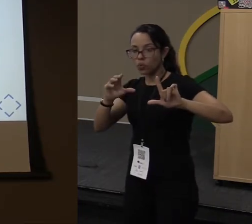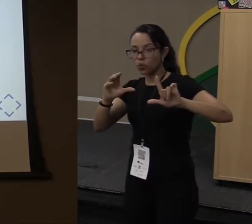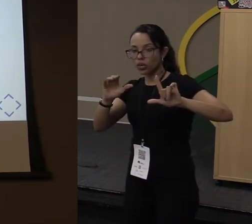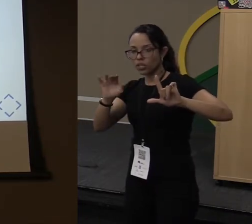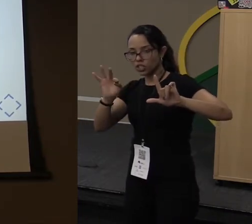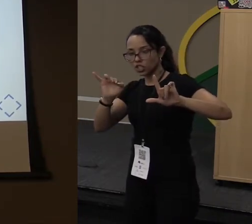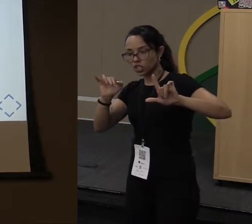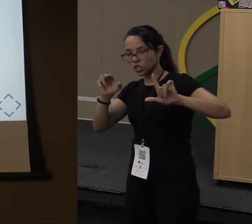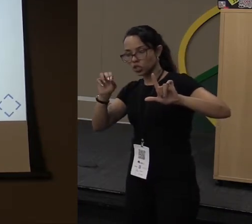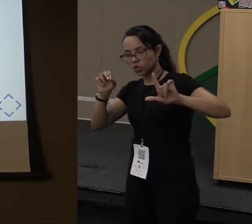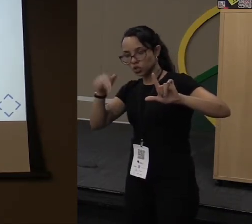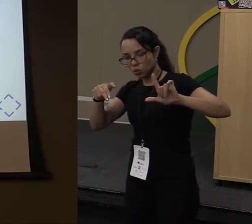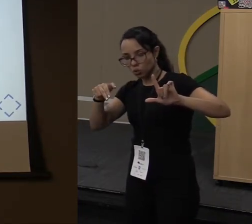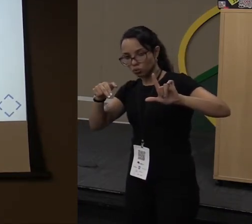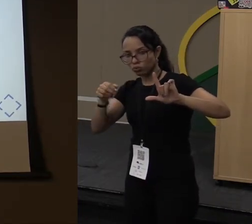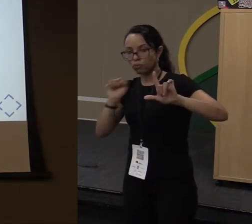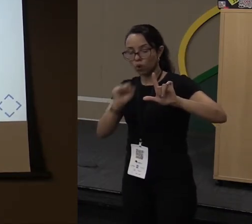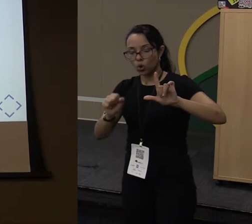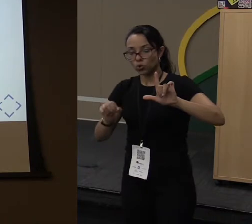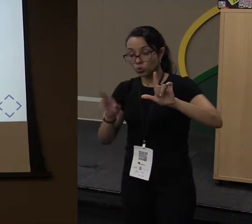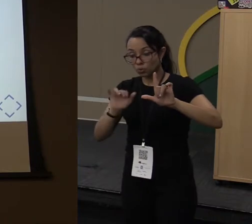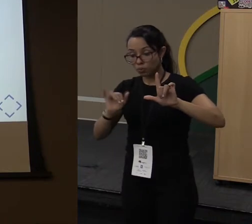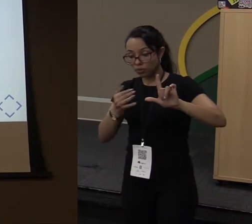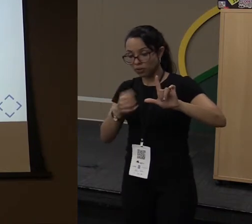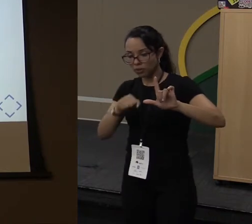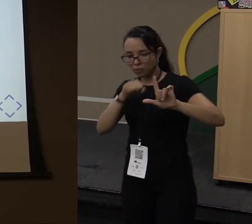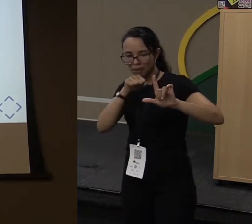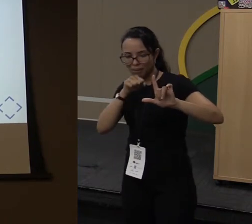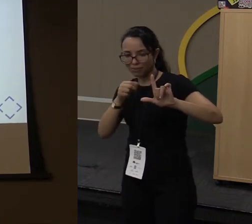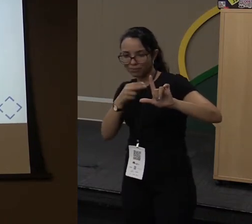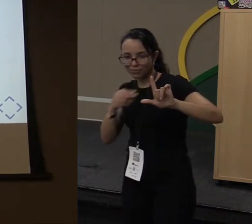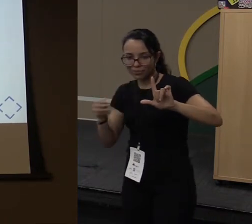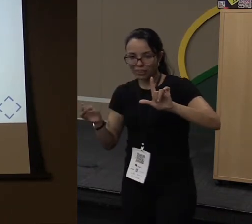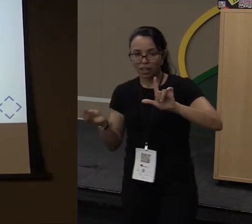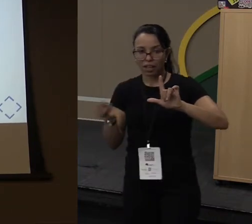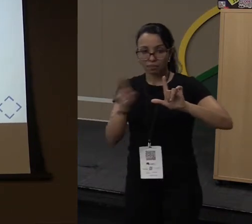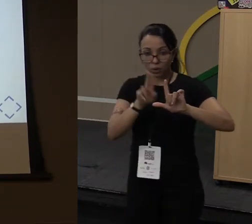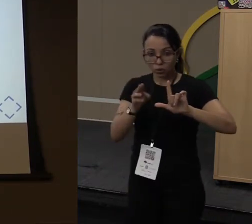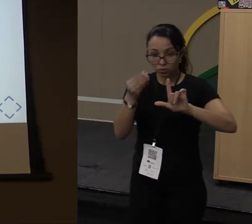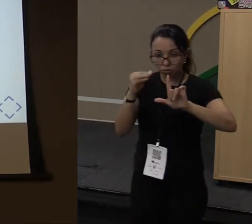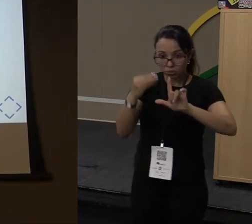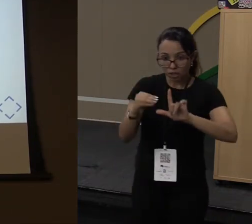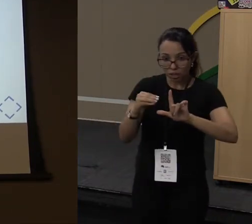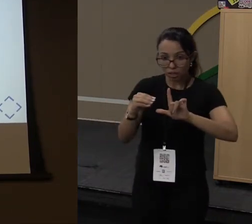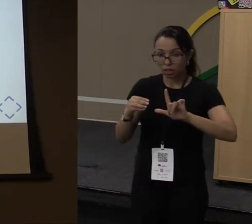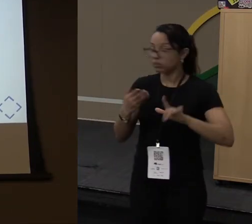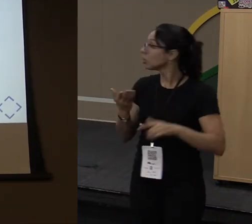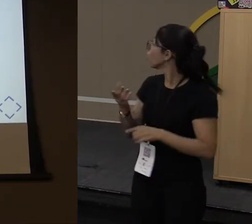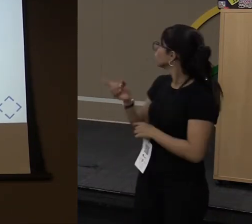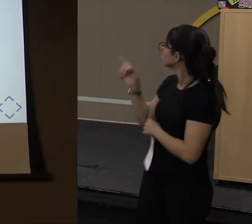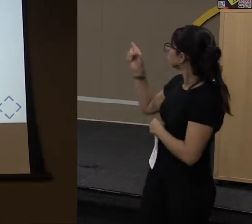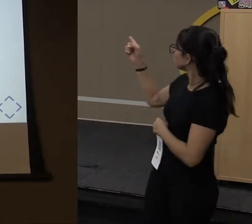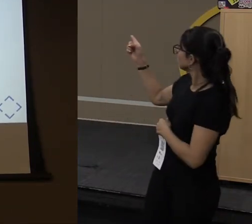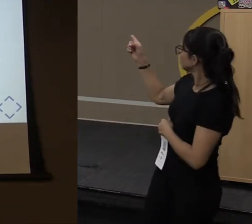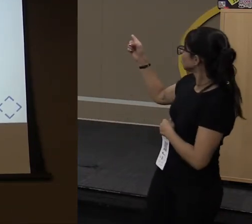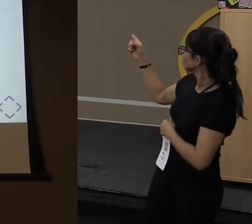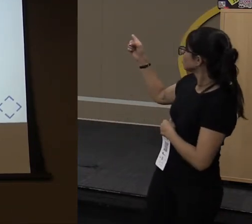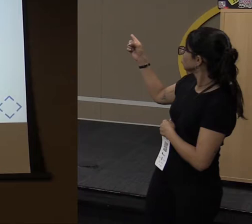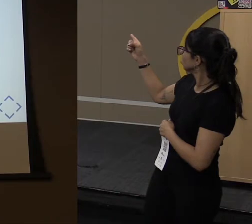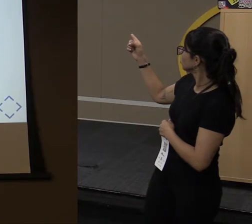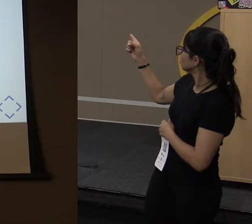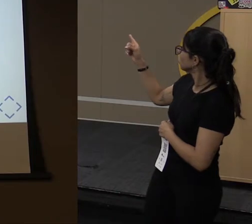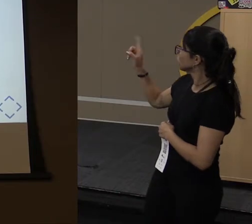posso usar essa mãe para dizer quais são os tipos. Então, integer é integer. Eu já estou dizendo que a minha lambda que eu atribuí aqui,